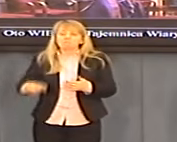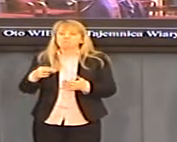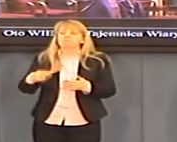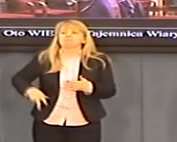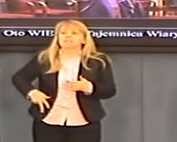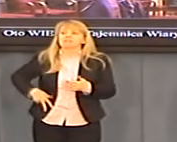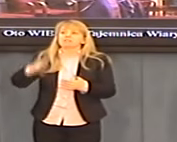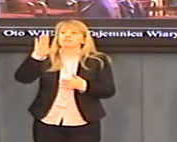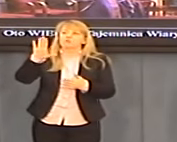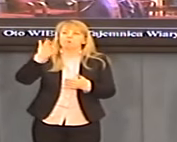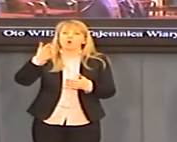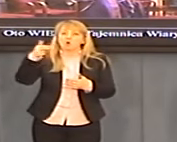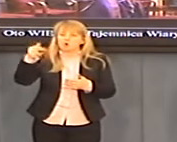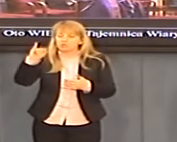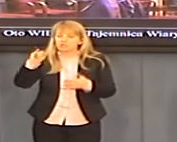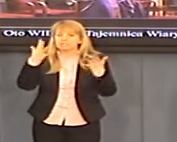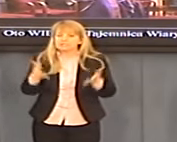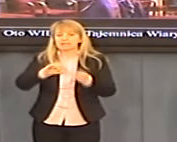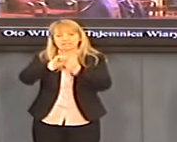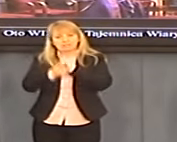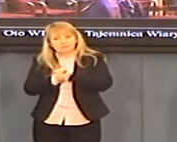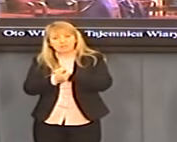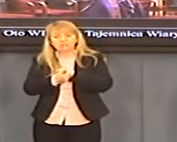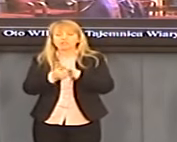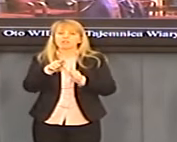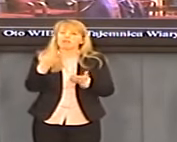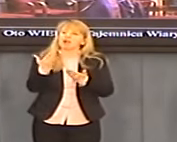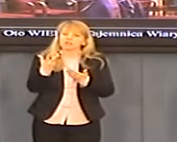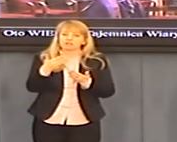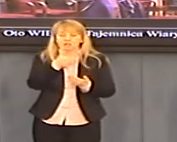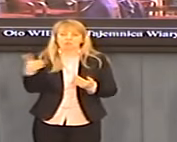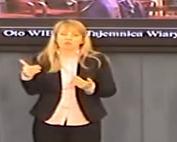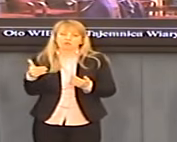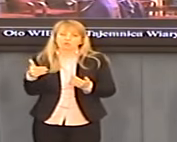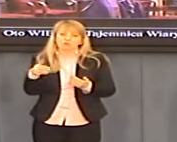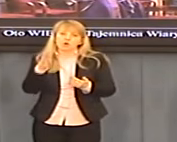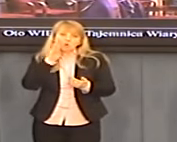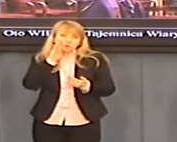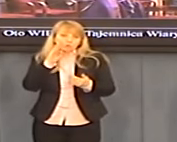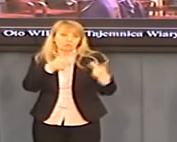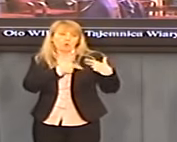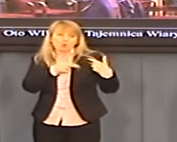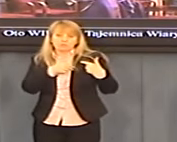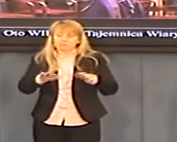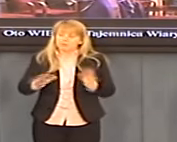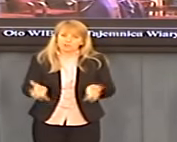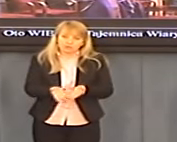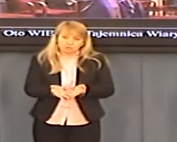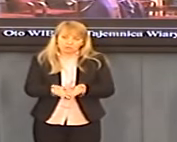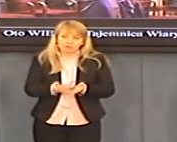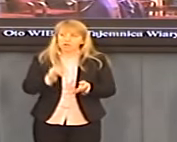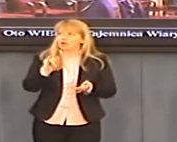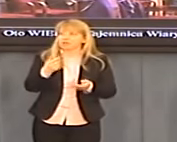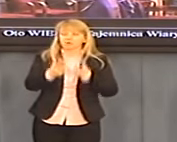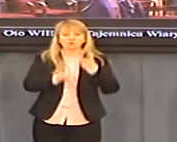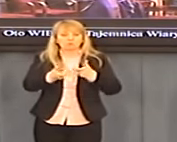milionów złotych zamienić dla Kościoła. Podobnie było z Komisją Majątkową, która likwidacja